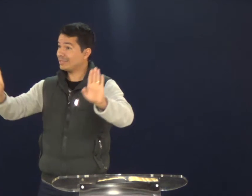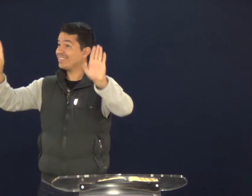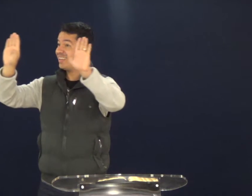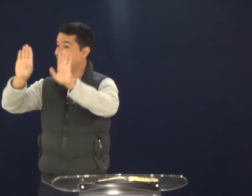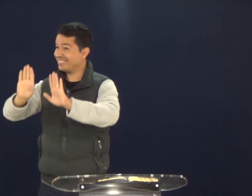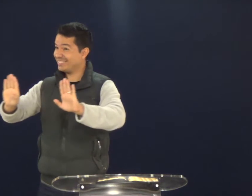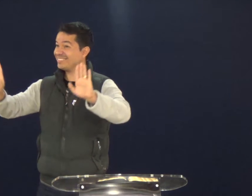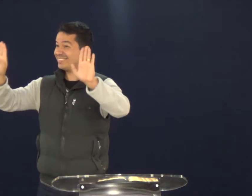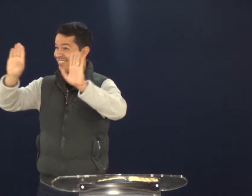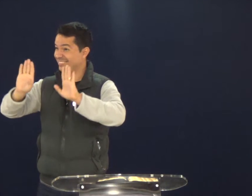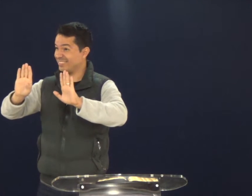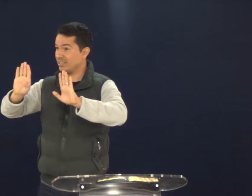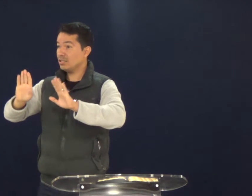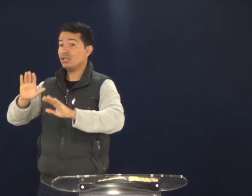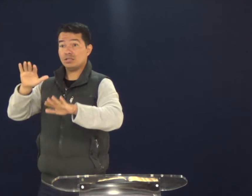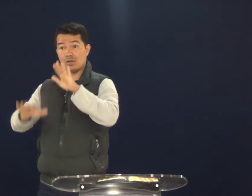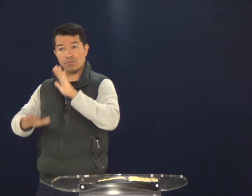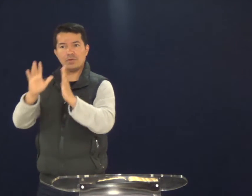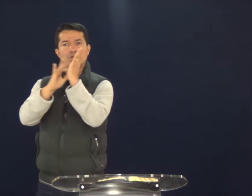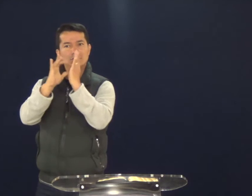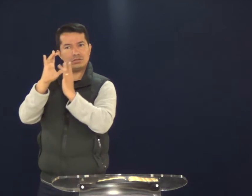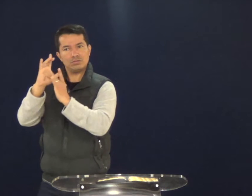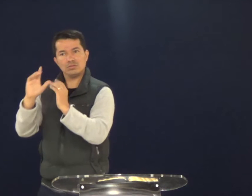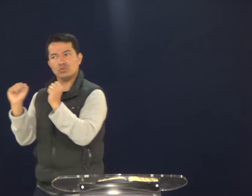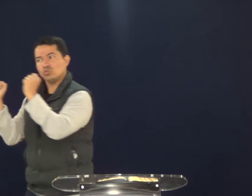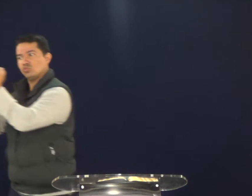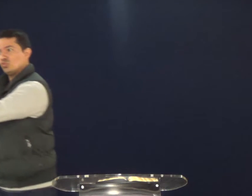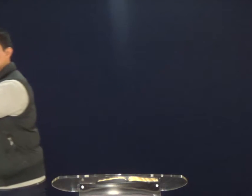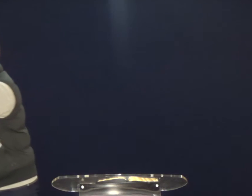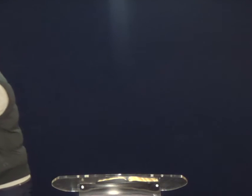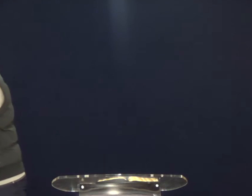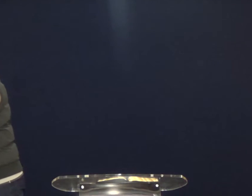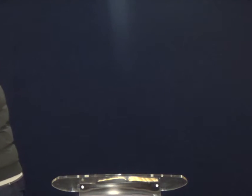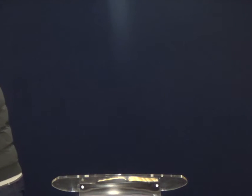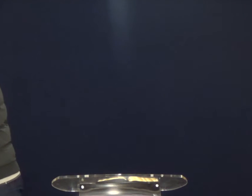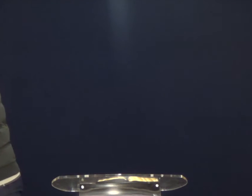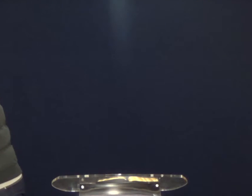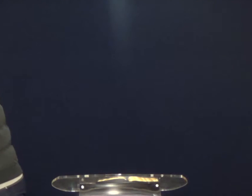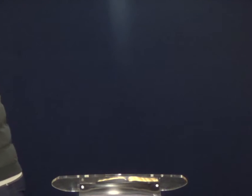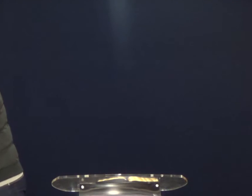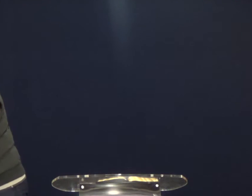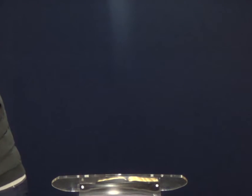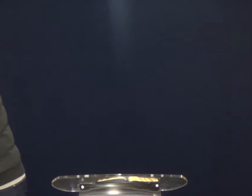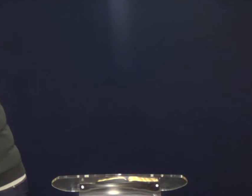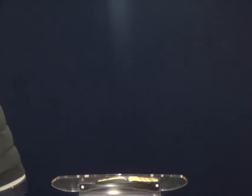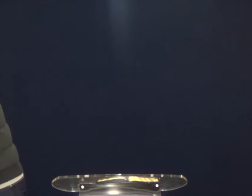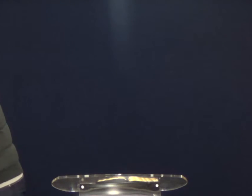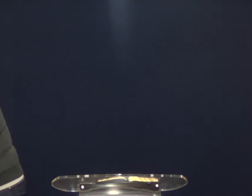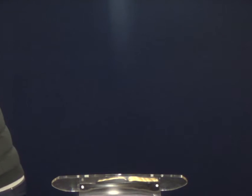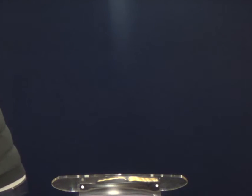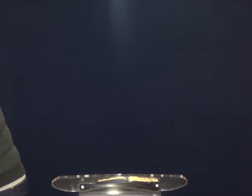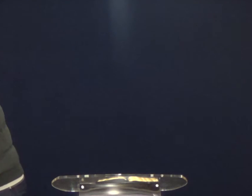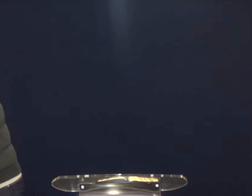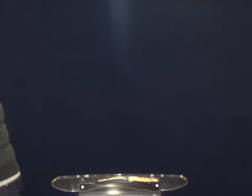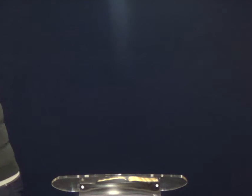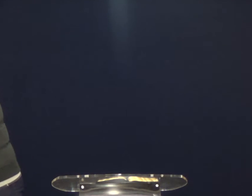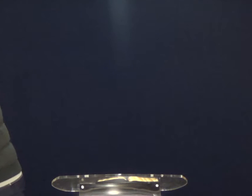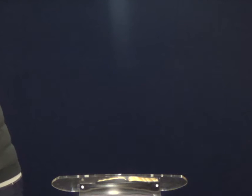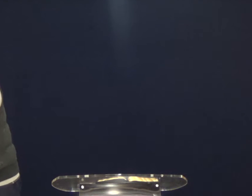E ele morava em Betânia. Então, Jesus, acho que foi lá bater papo, comer.